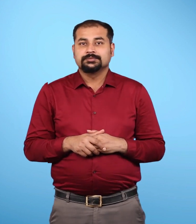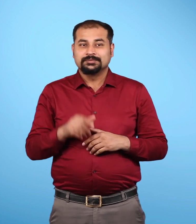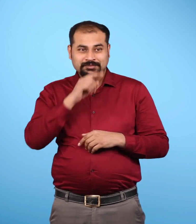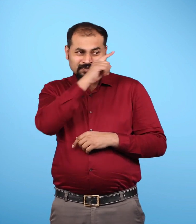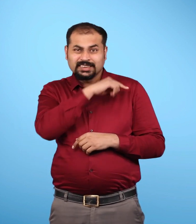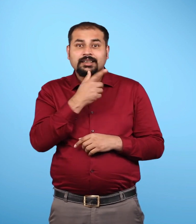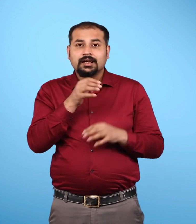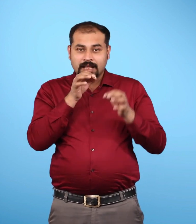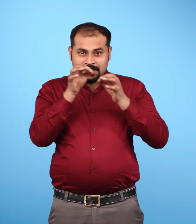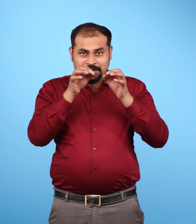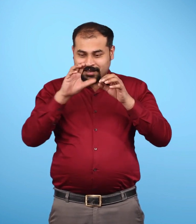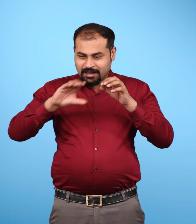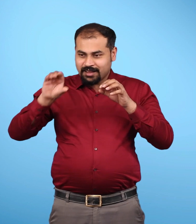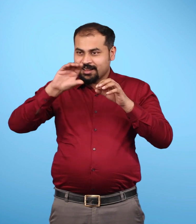साथ ही ये भी दर्शाया गया है